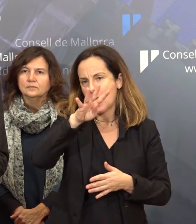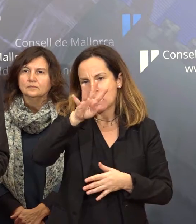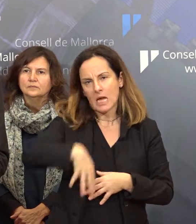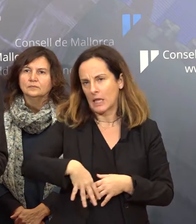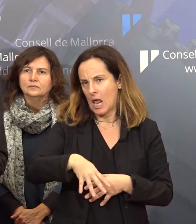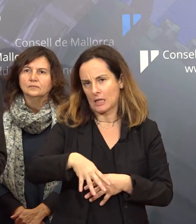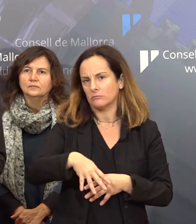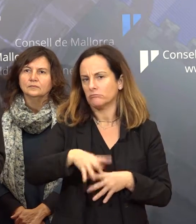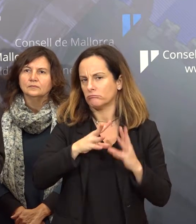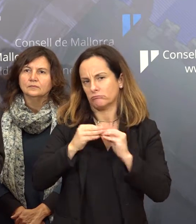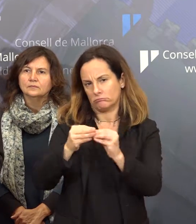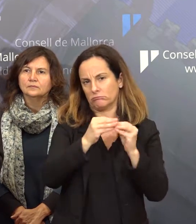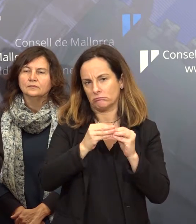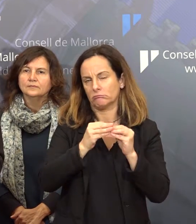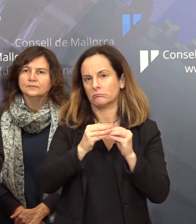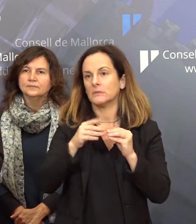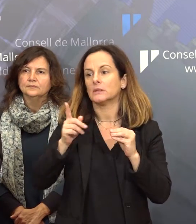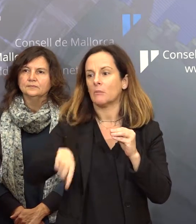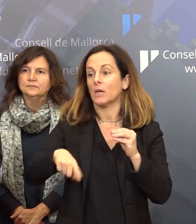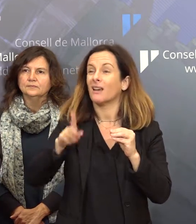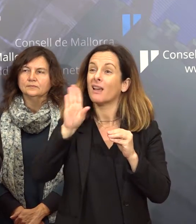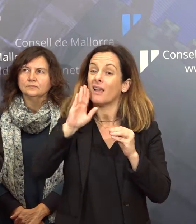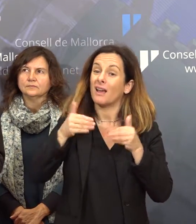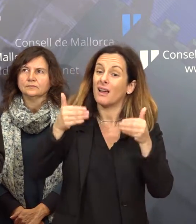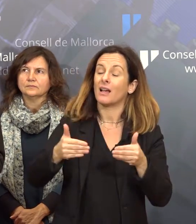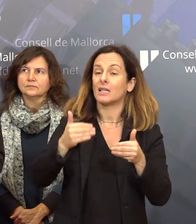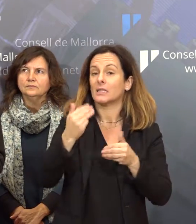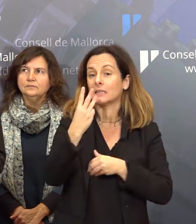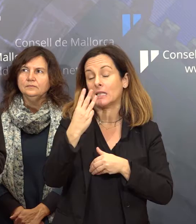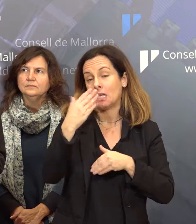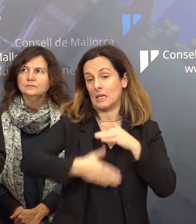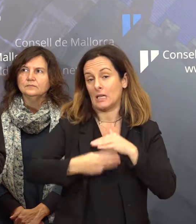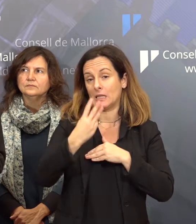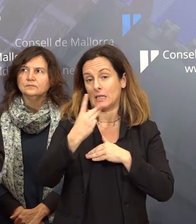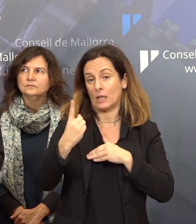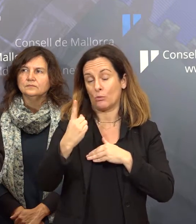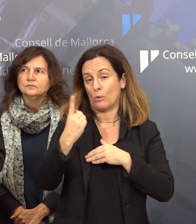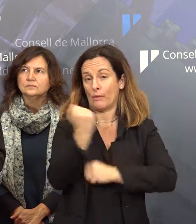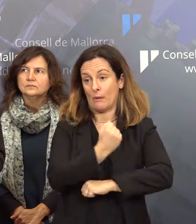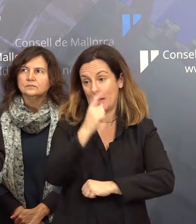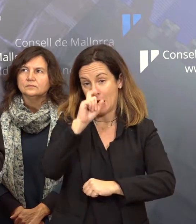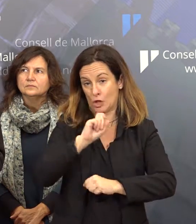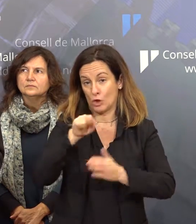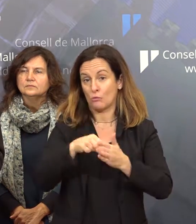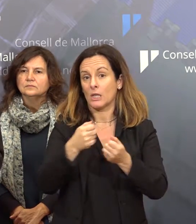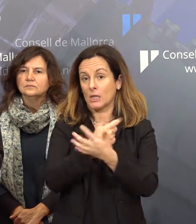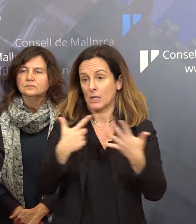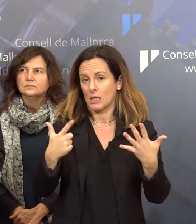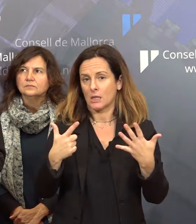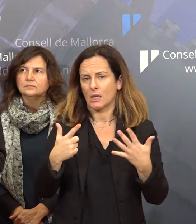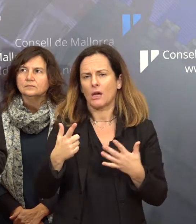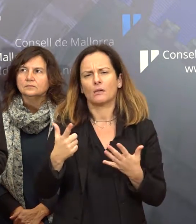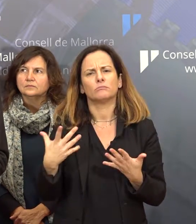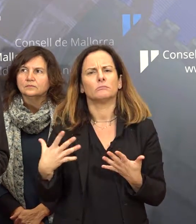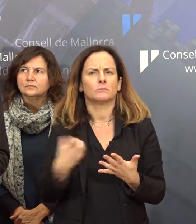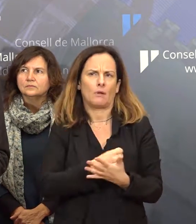també se moratari fins 31 de desembre 2017 durant tot aquest any anterior i que tothom és